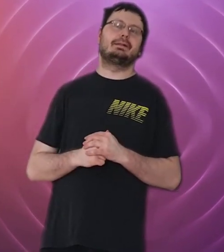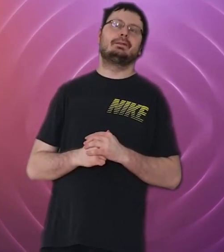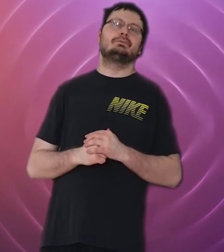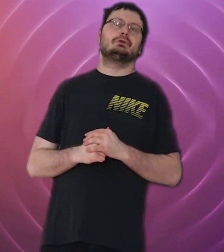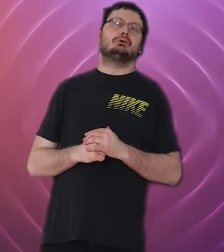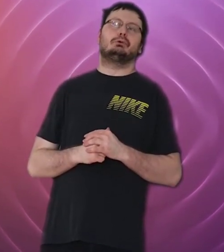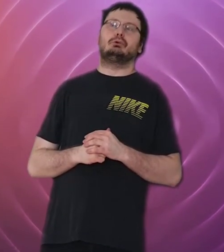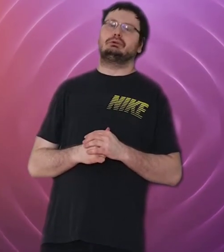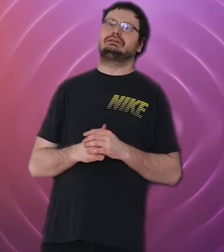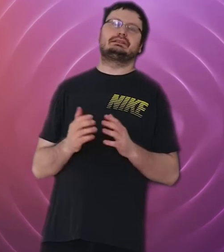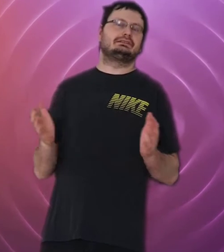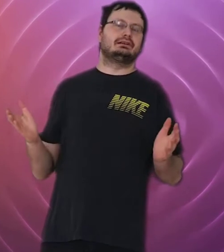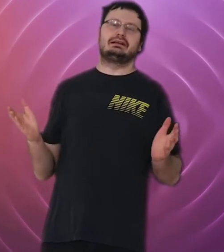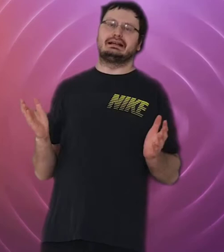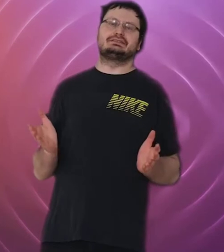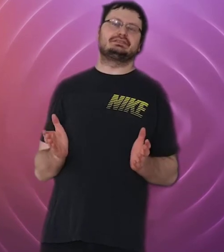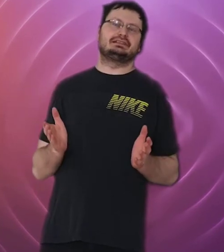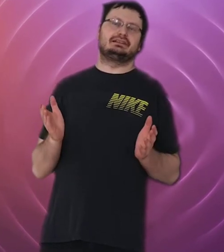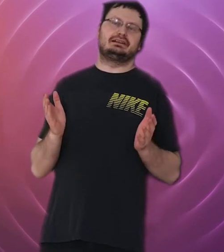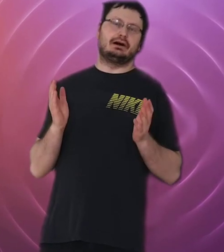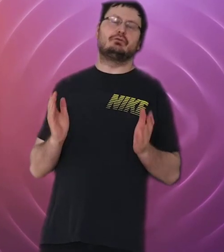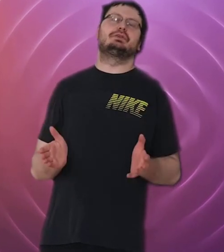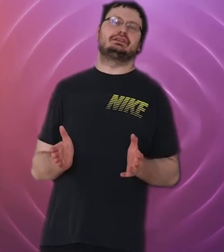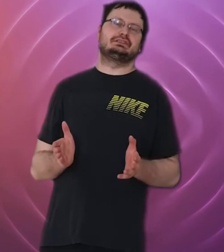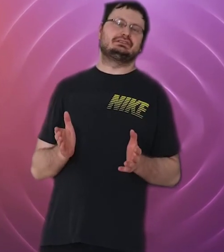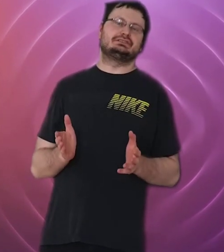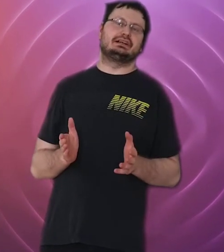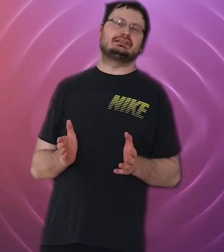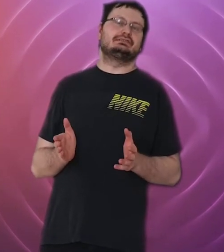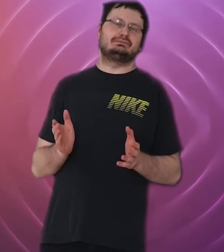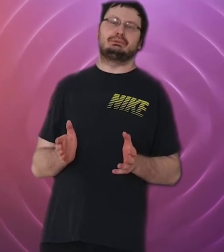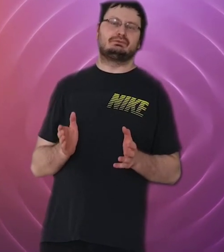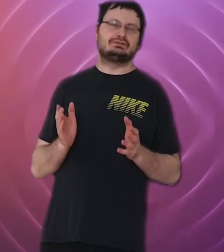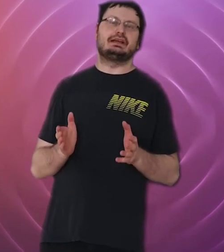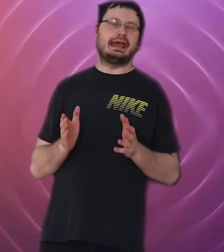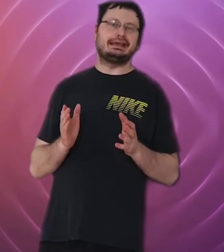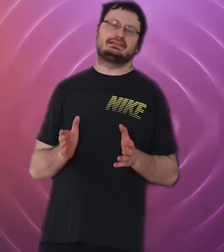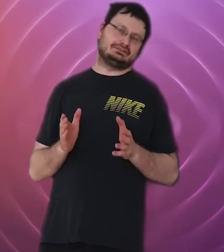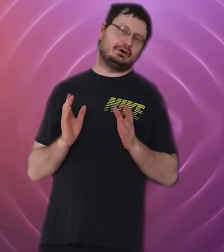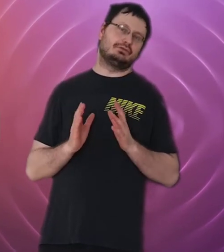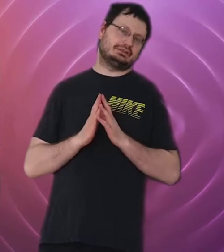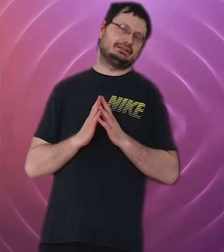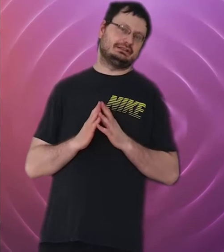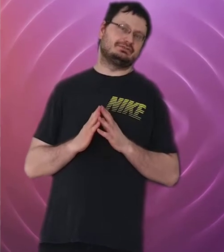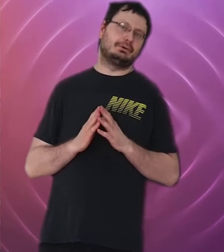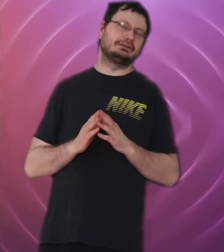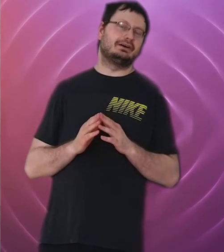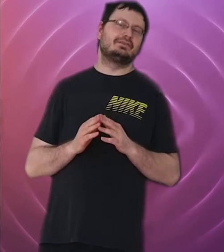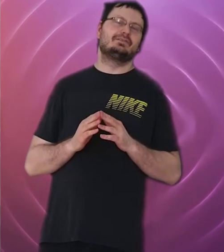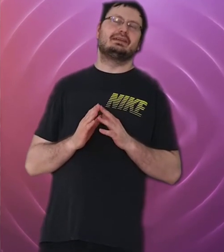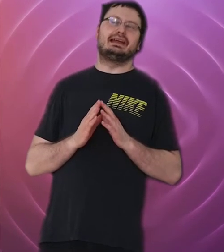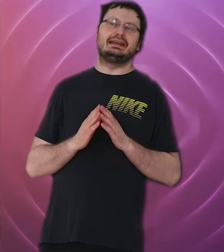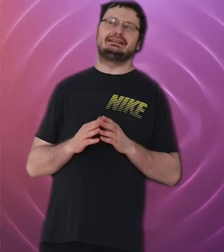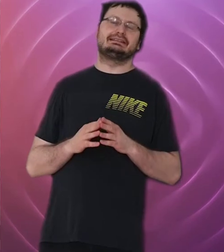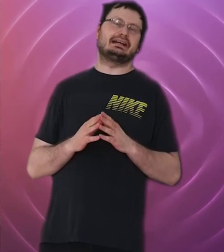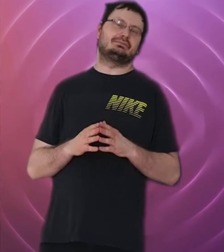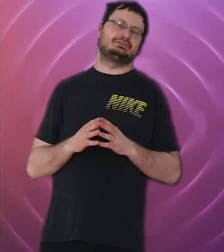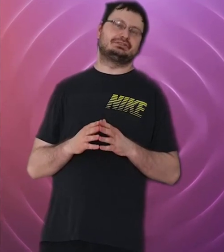und ganz aufrichtig gesagt, ich benutze echt das aufrichtige Wort, endlich haben sie es